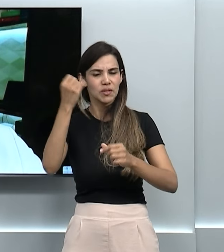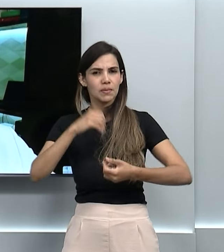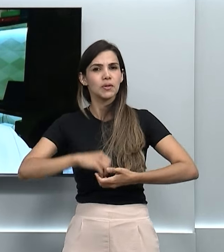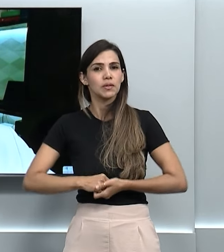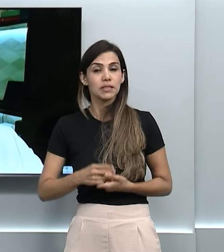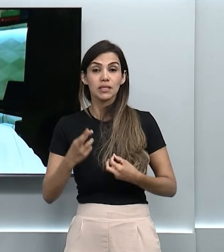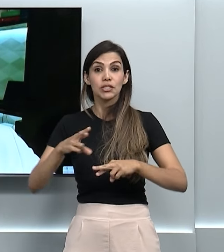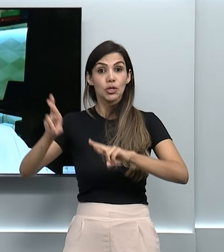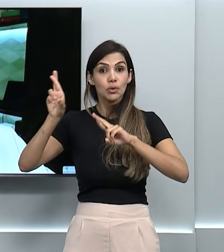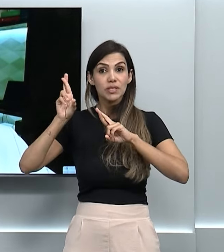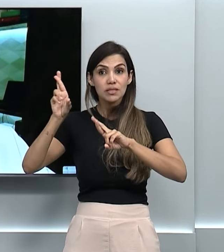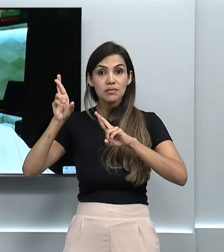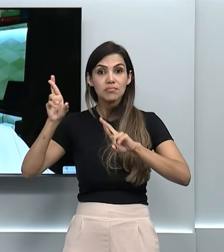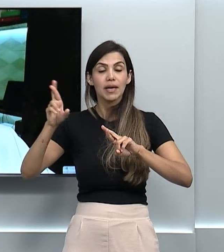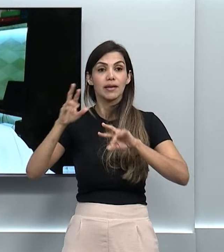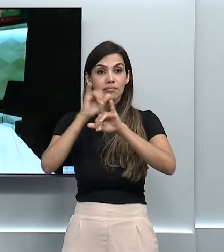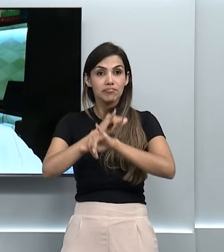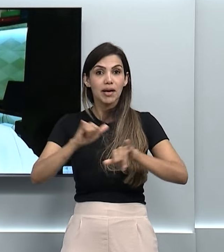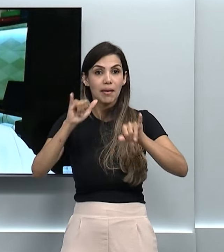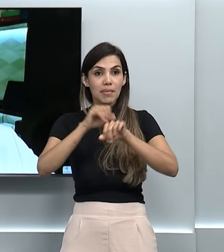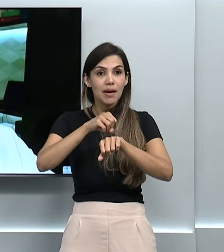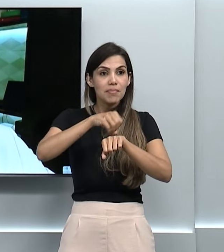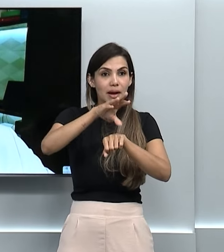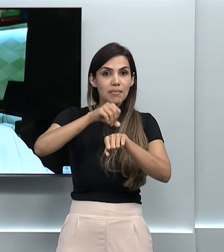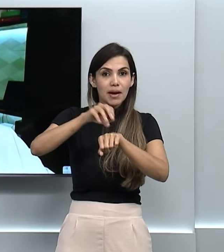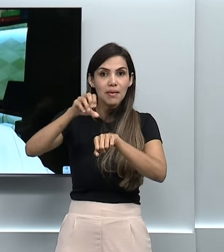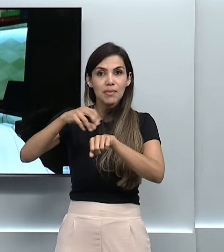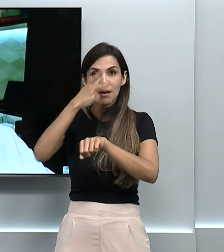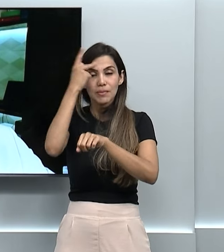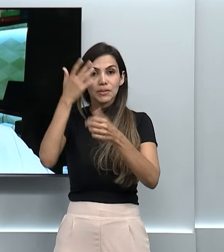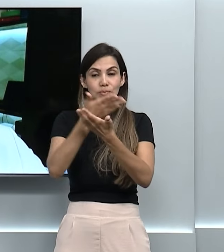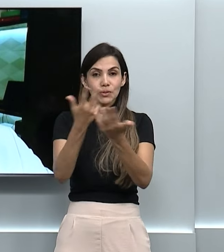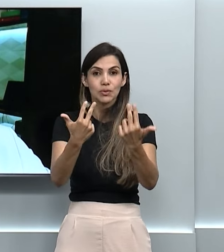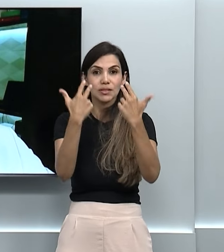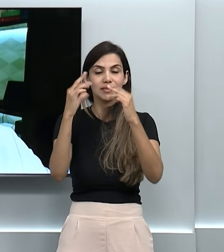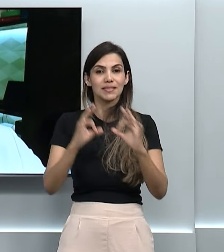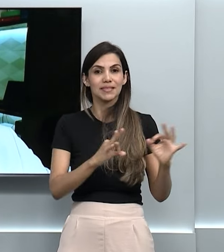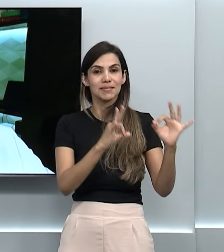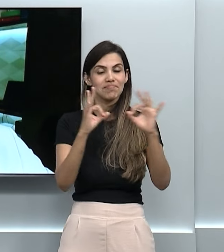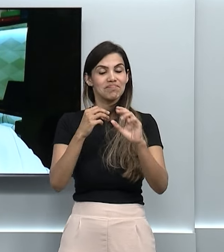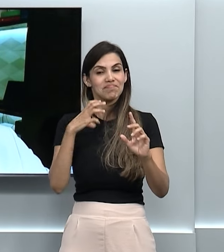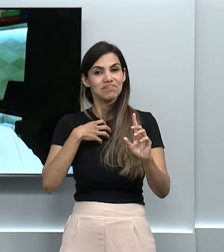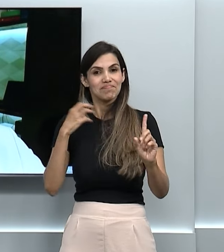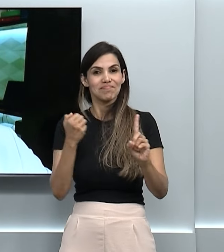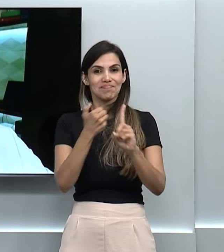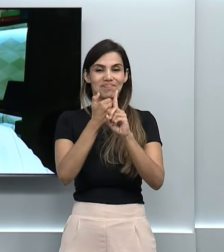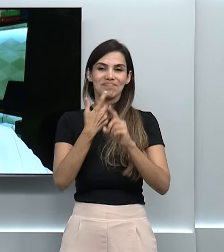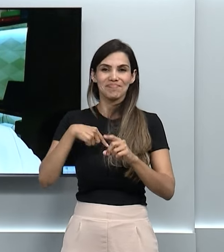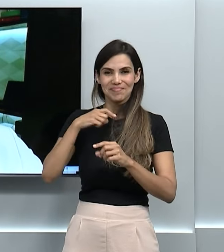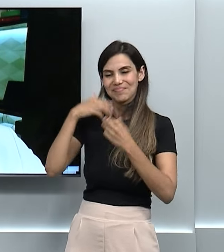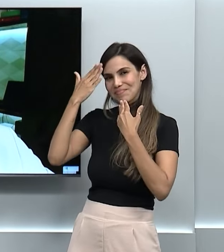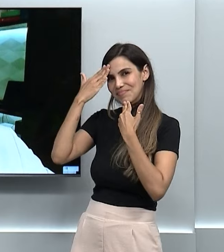que seja uma ferramenta educativa para a gente ter um impacto maior na população. Muito obrigada. A gente que agradece.